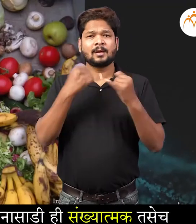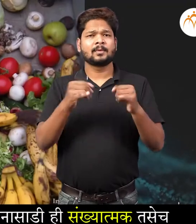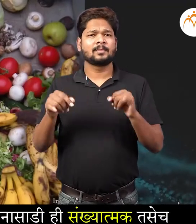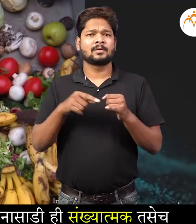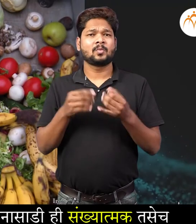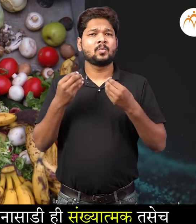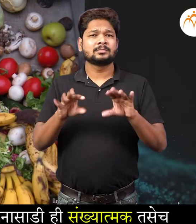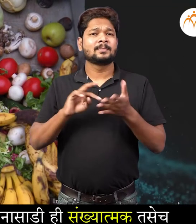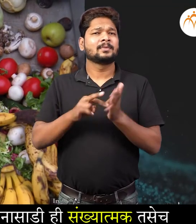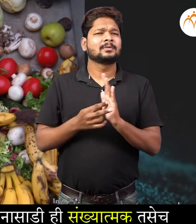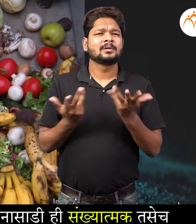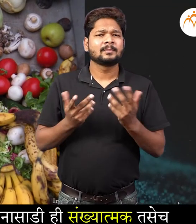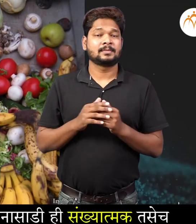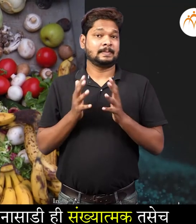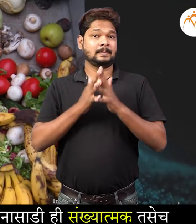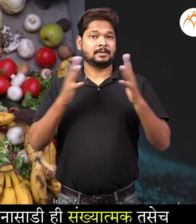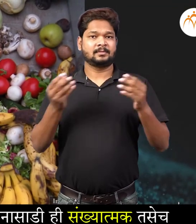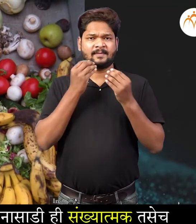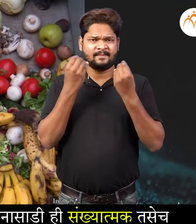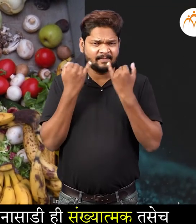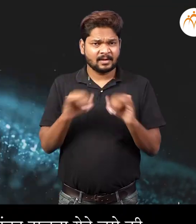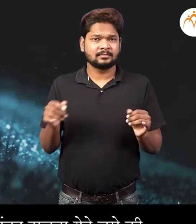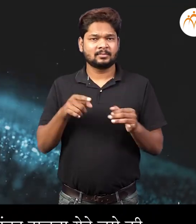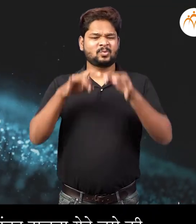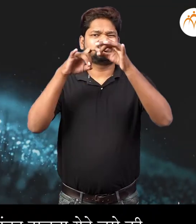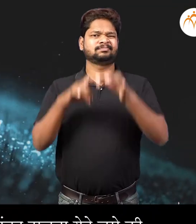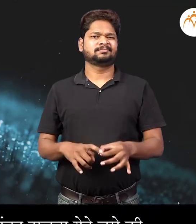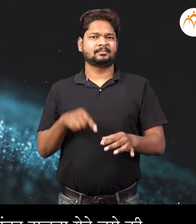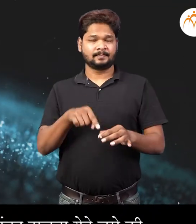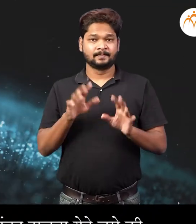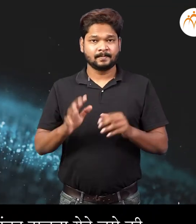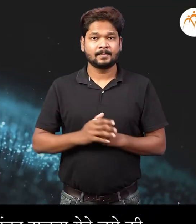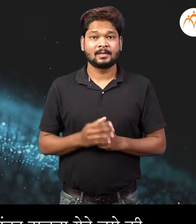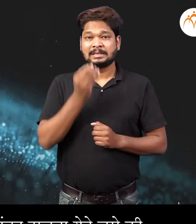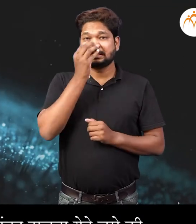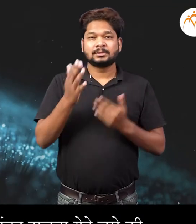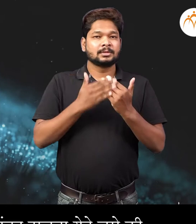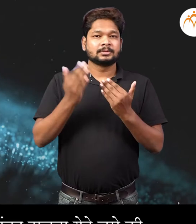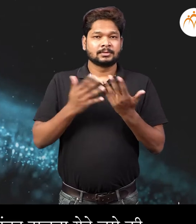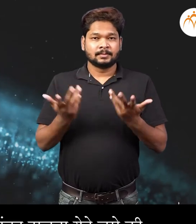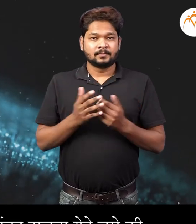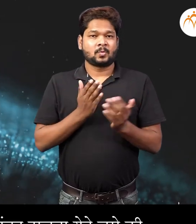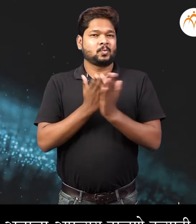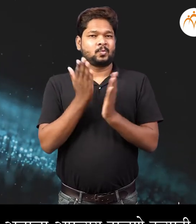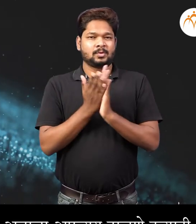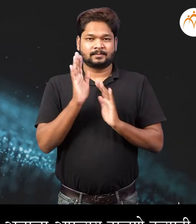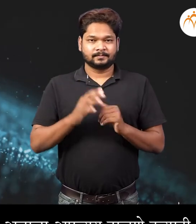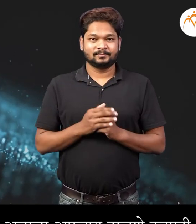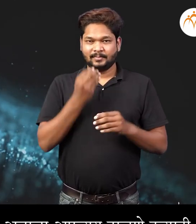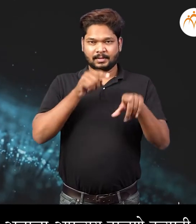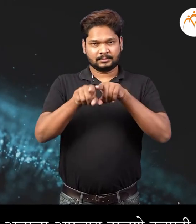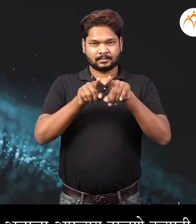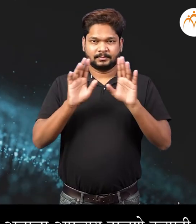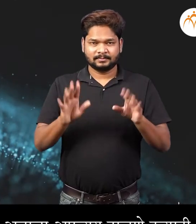ही संख्यात्म अक्तसे जगुणात्म कही असते ही कई सोप्या पद्धती आवलम्मून टालता येते जसे की योग्या